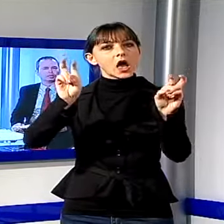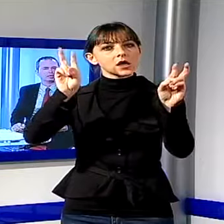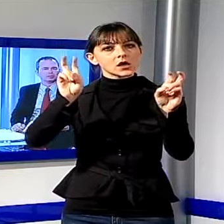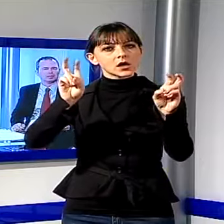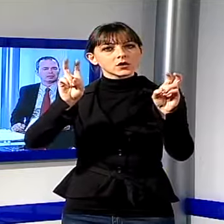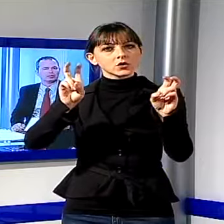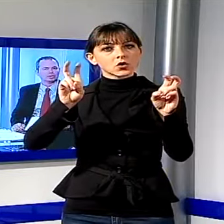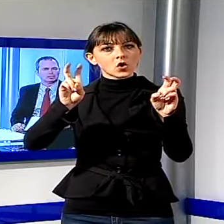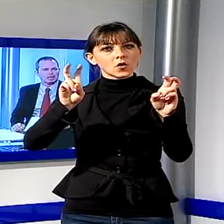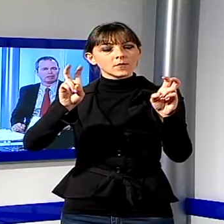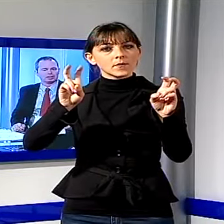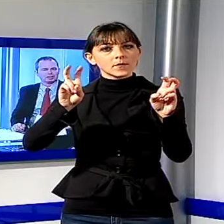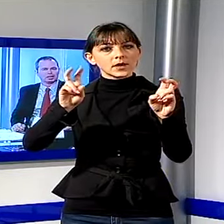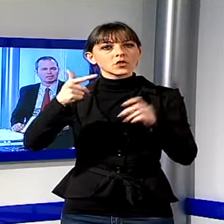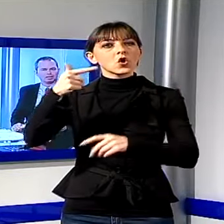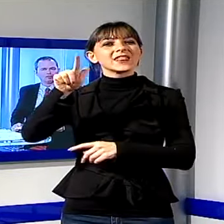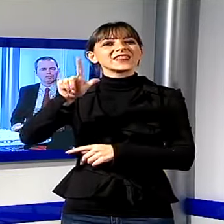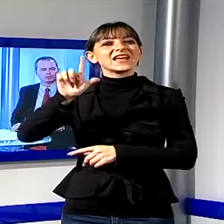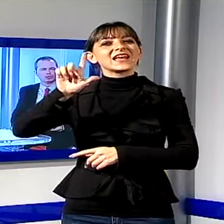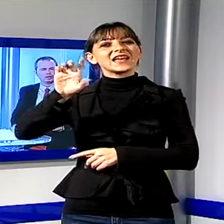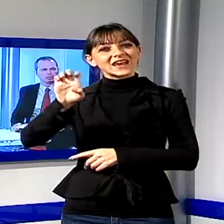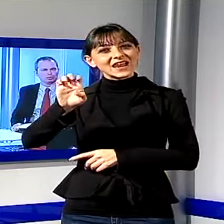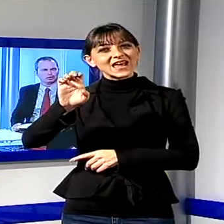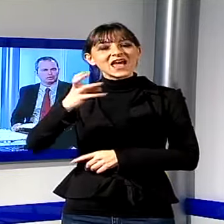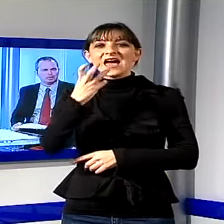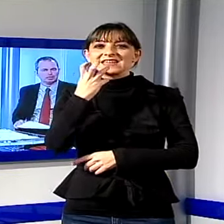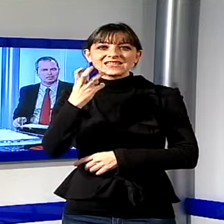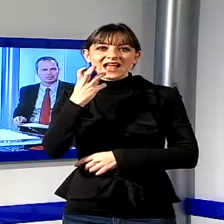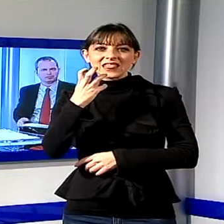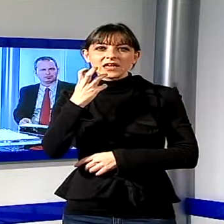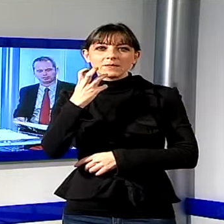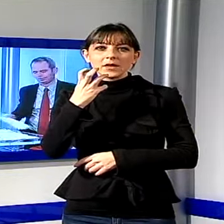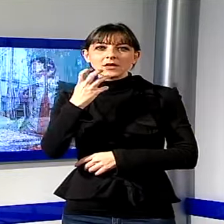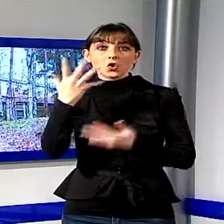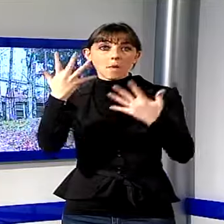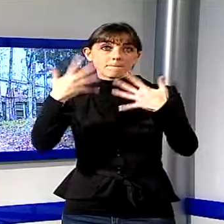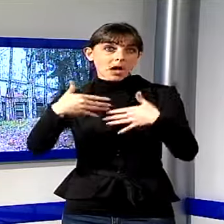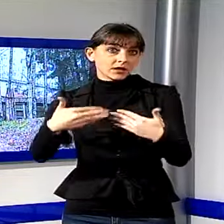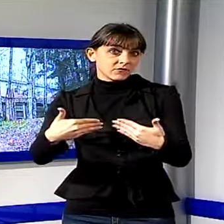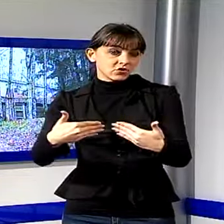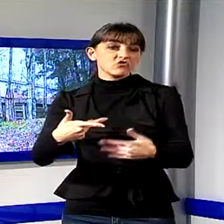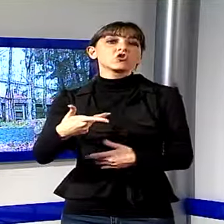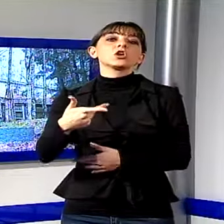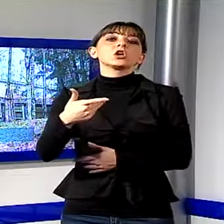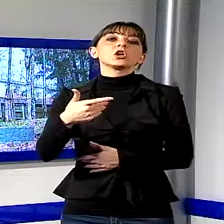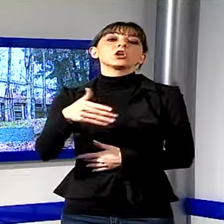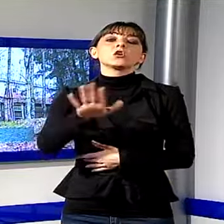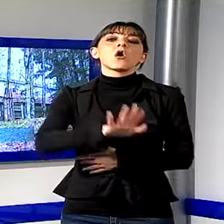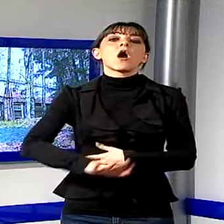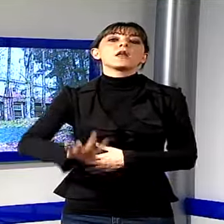teleriscaldamento che sta per entrare in funzione nel comune di Villa Basilica. Entrerà in funzione all'inizio del prossimo anno l